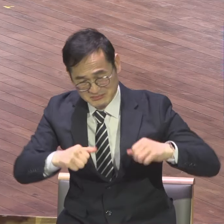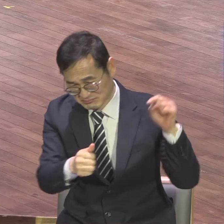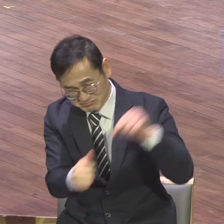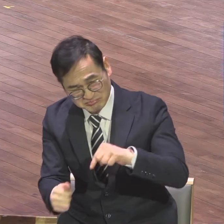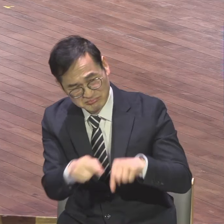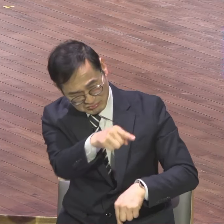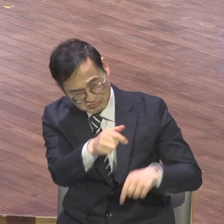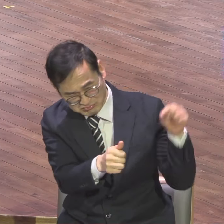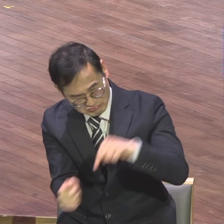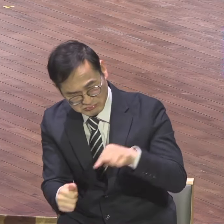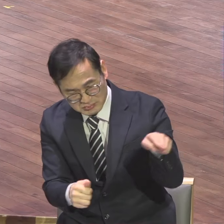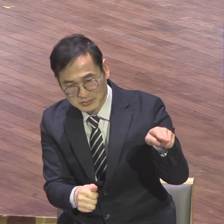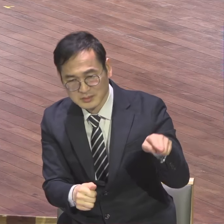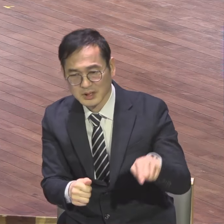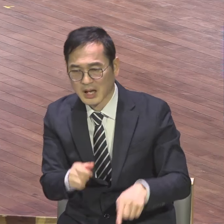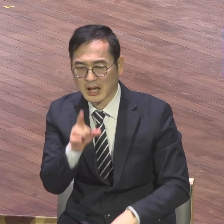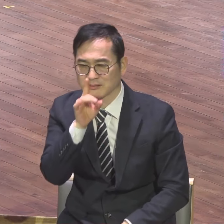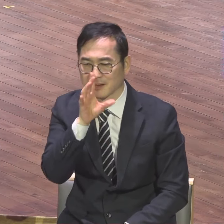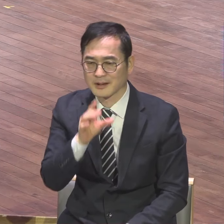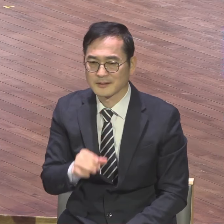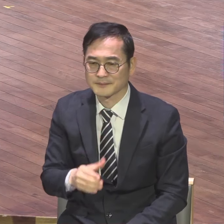하나님 앞에서 축복의 통로가 된다고 이게